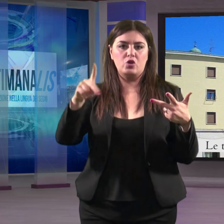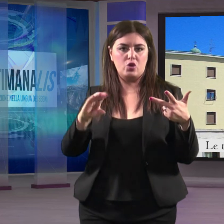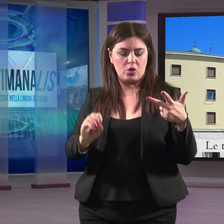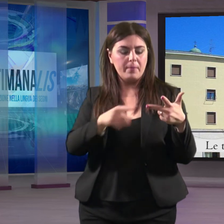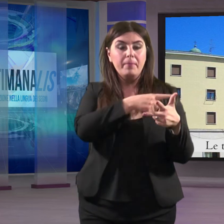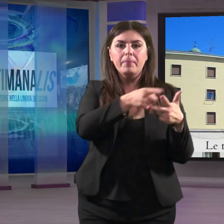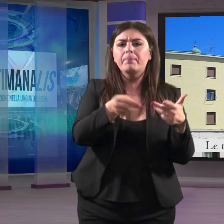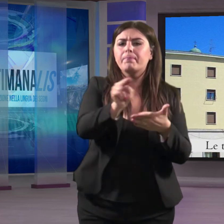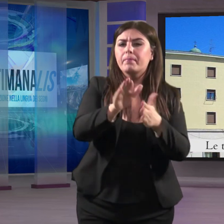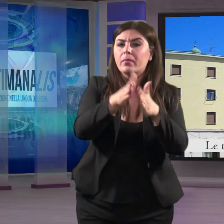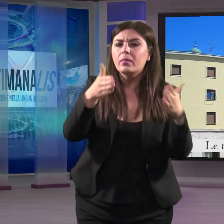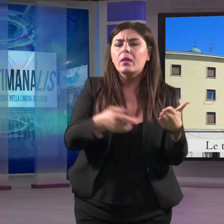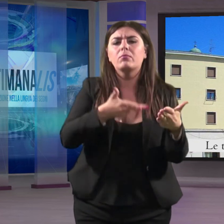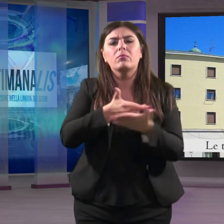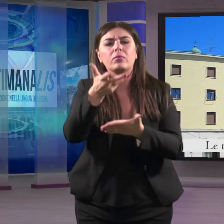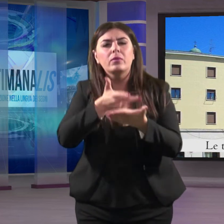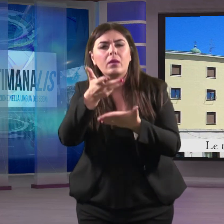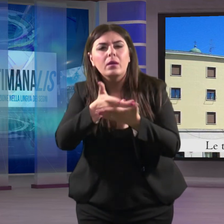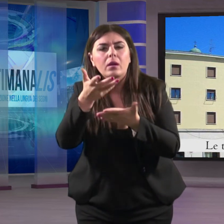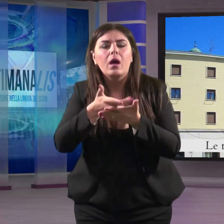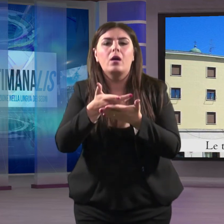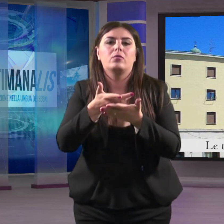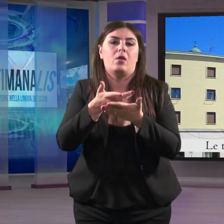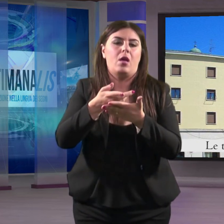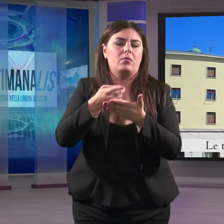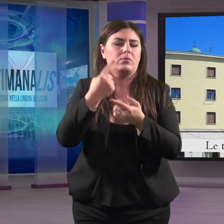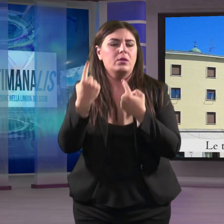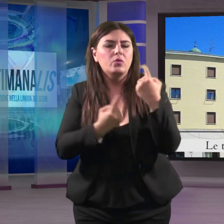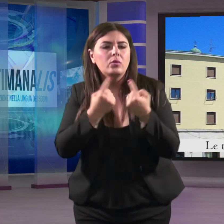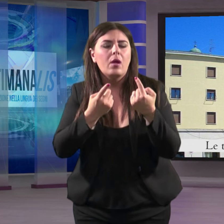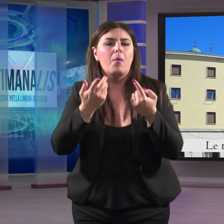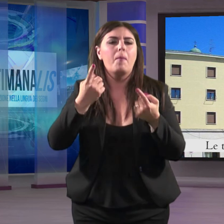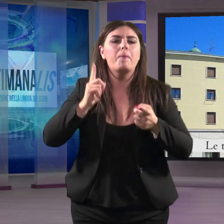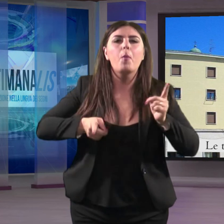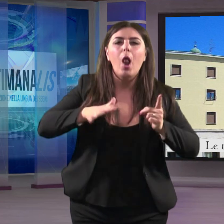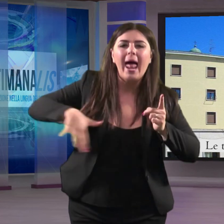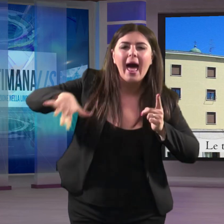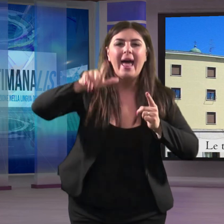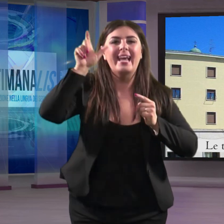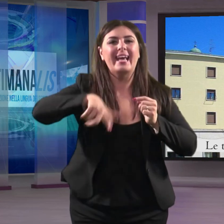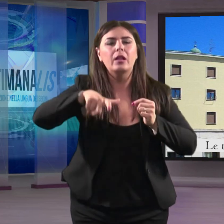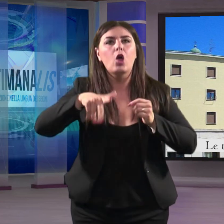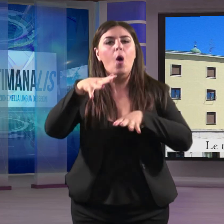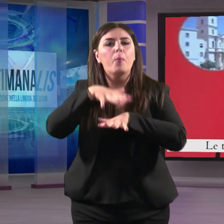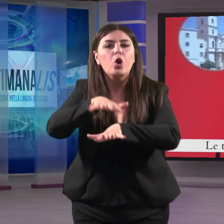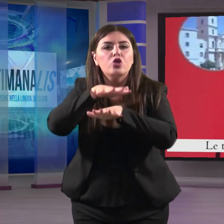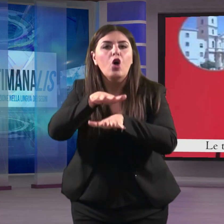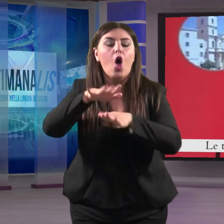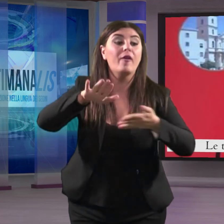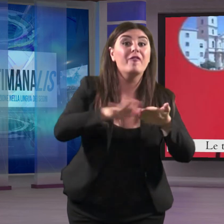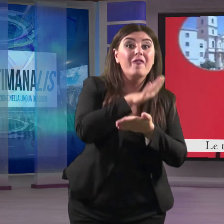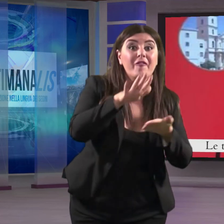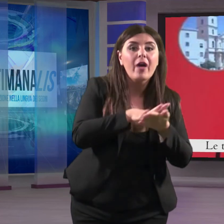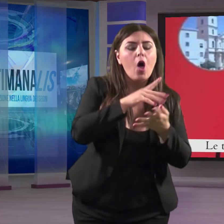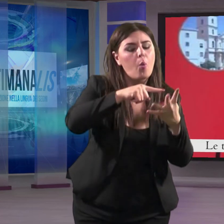spaccato della devozione popolare dei catanzaresi, che parla di pietà popolare, di processioni, delle feste,